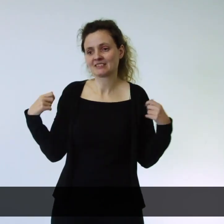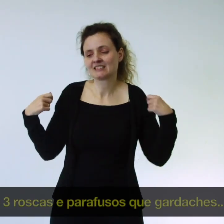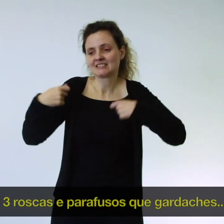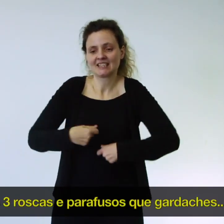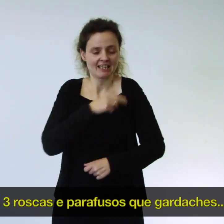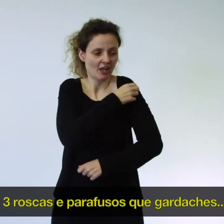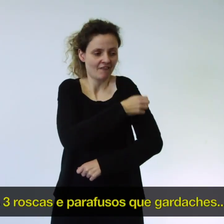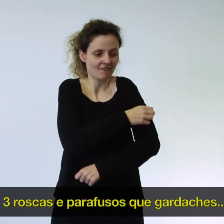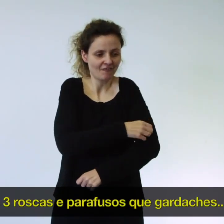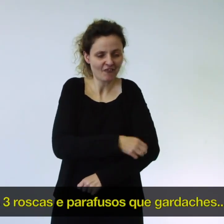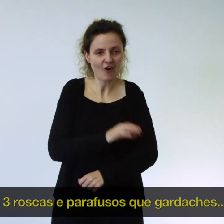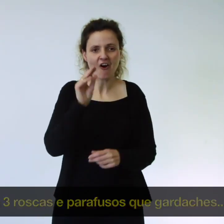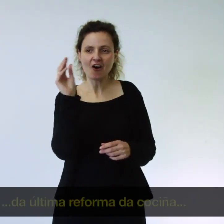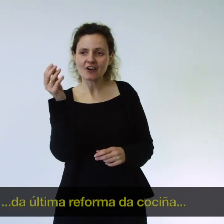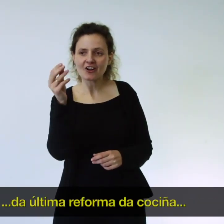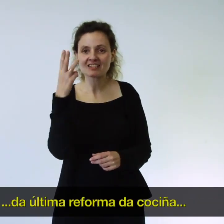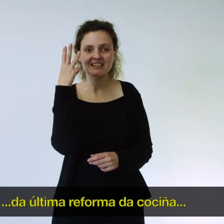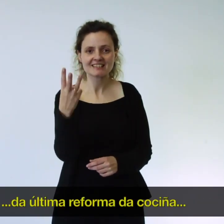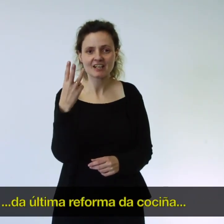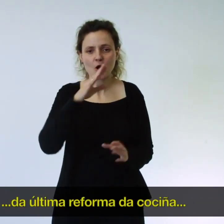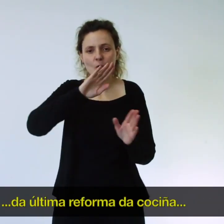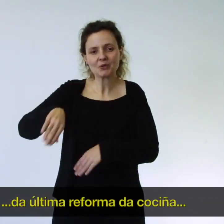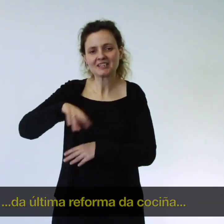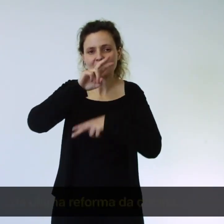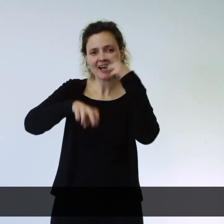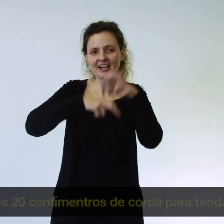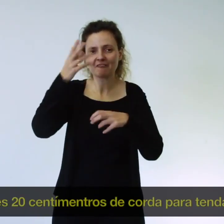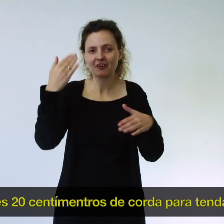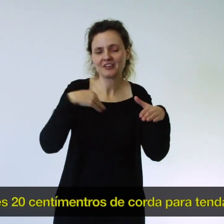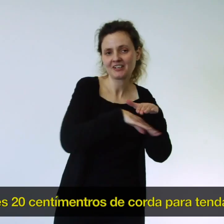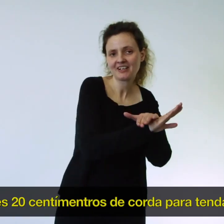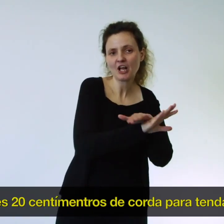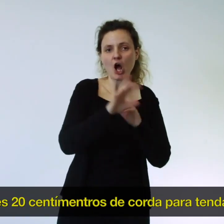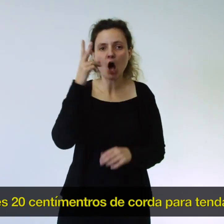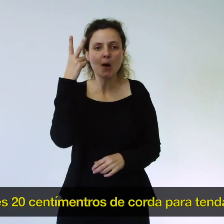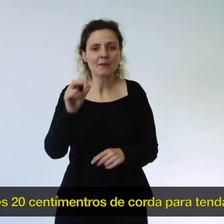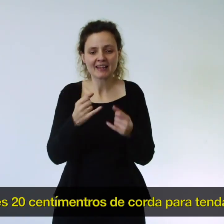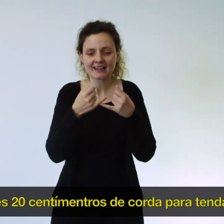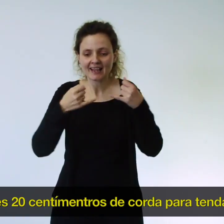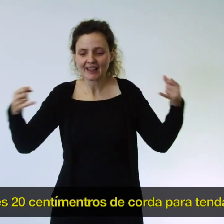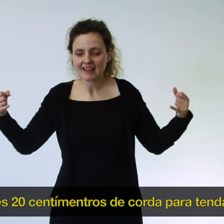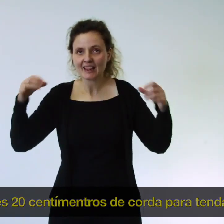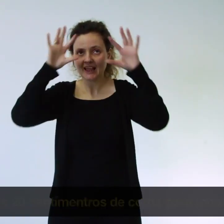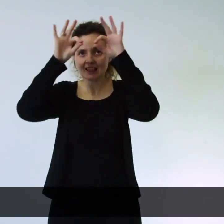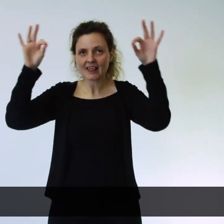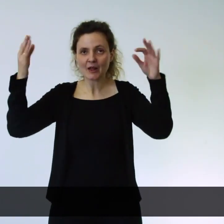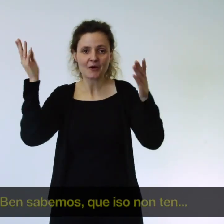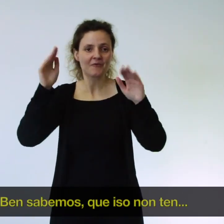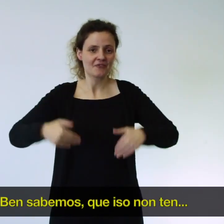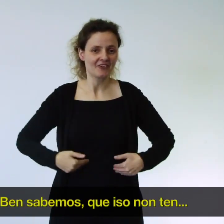esas tres roscas en parafusos que Gardaches da última reforma na cociña ou eses 20 centímetros sobrantes de corda para tendal. Ben sabemos